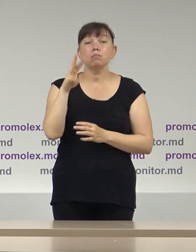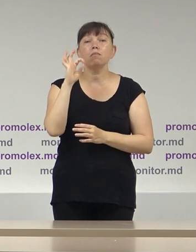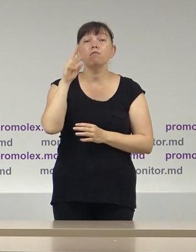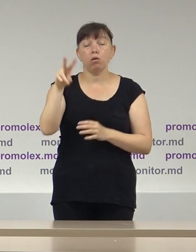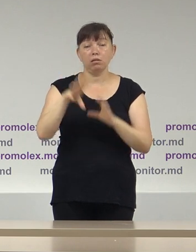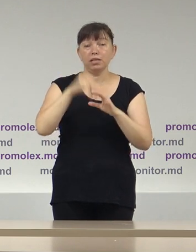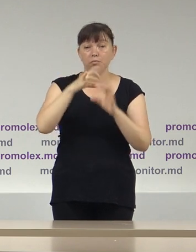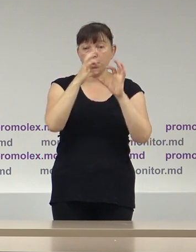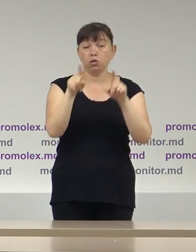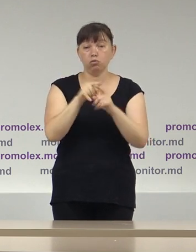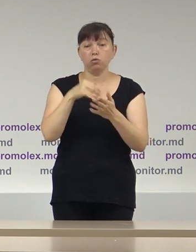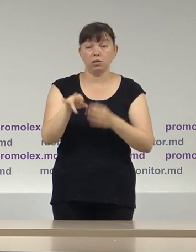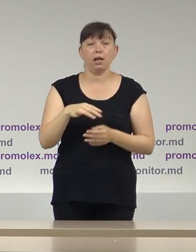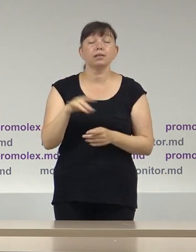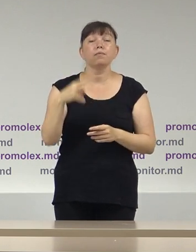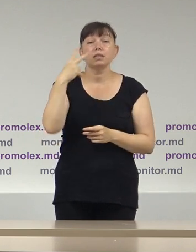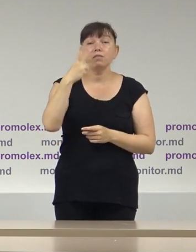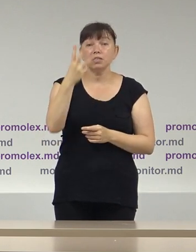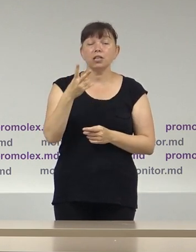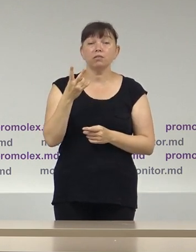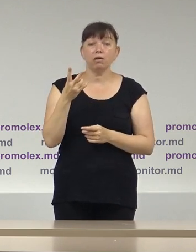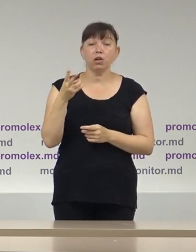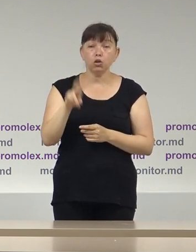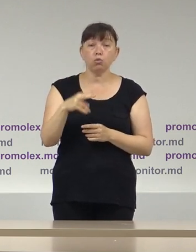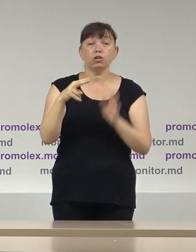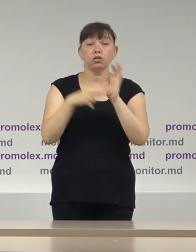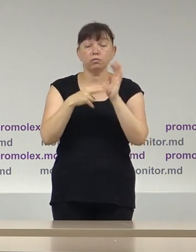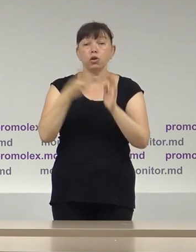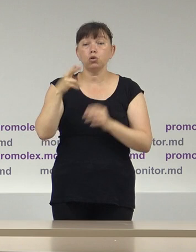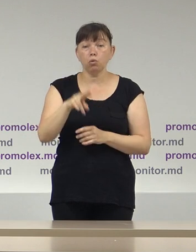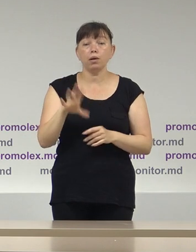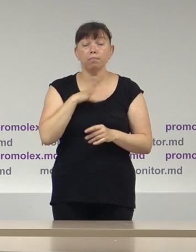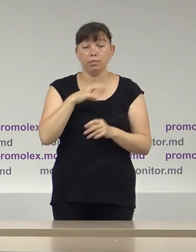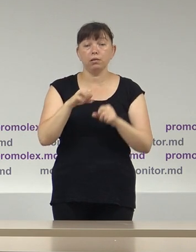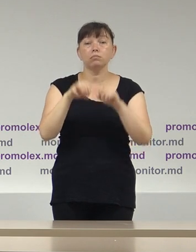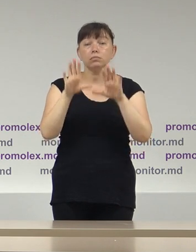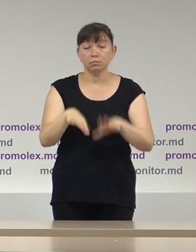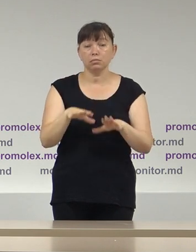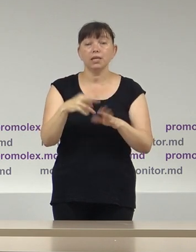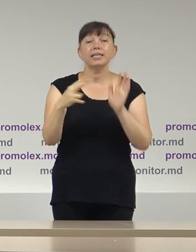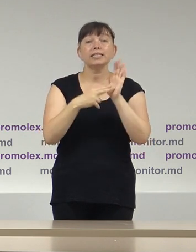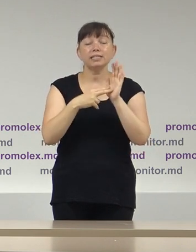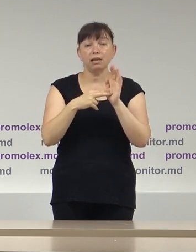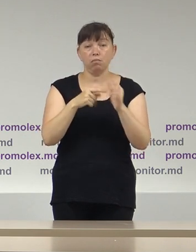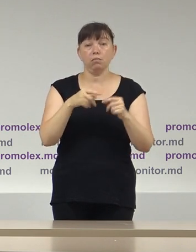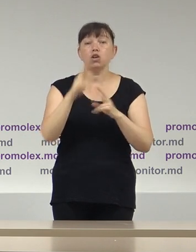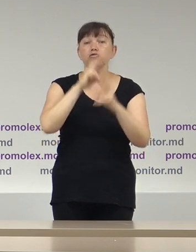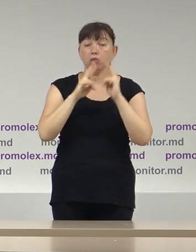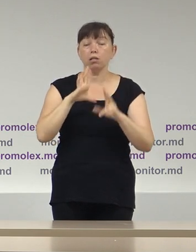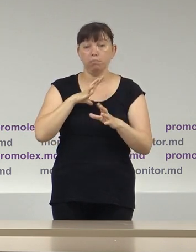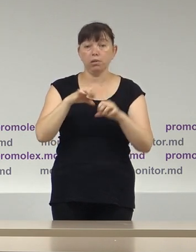Concomitent, în perioada 23 iunie-7 iulie, curte de apel a emis soluții în privința șaptei contestații.